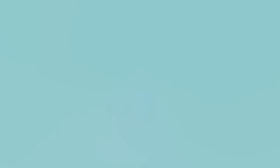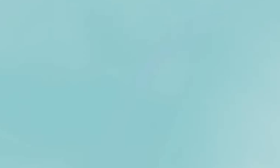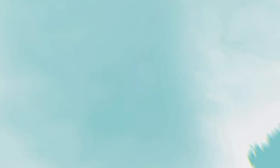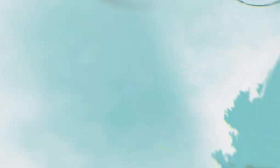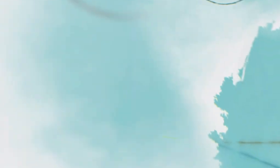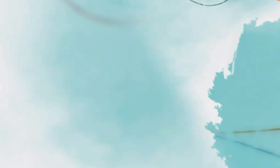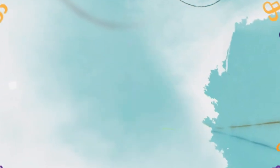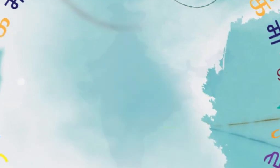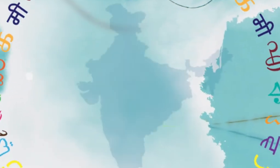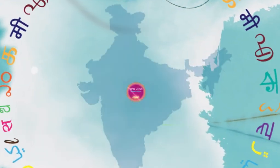constructive